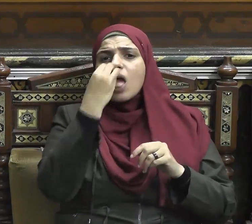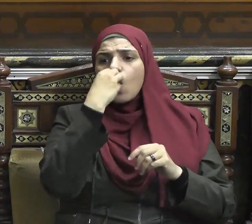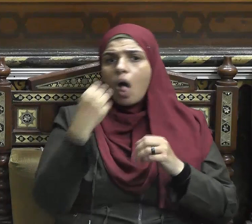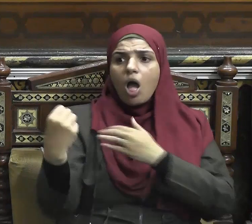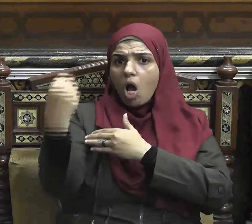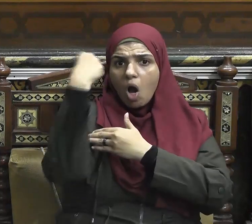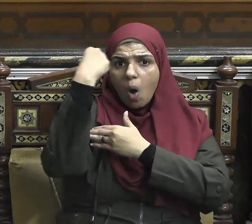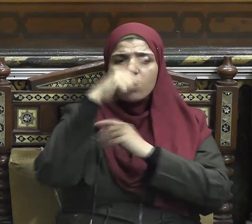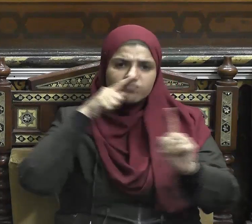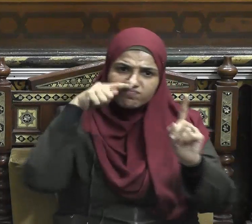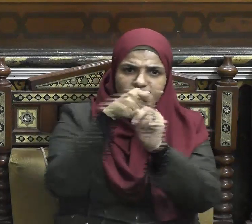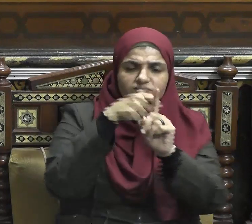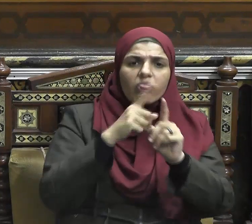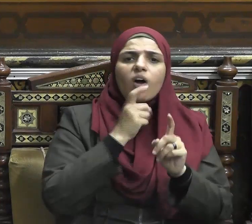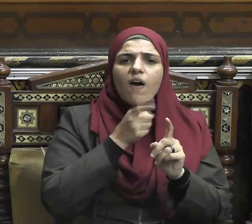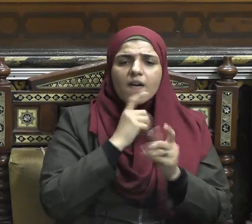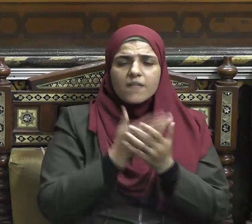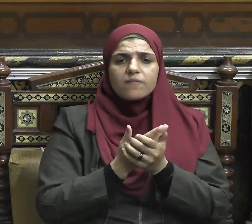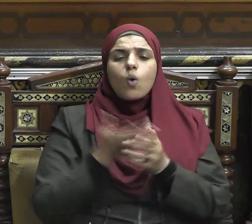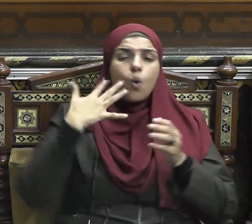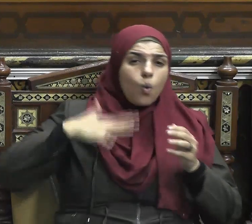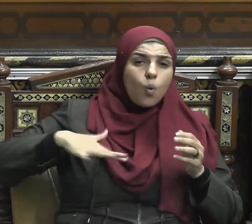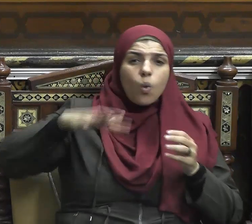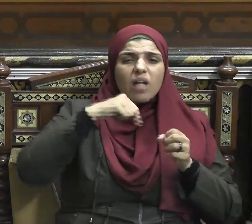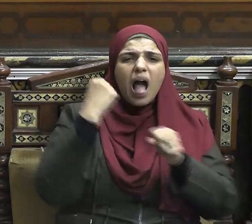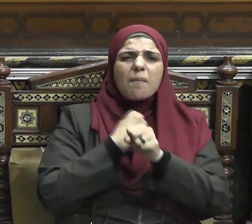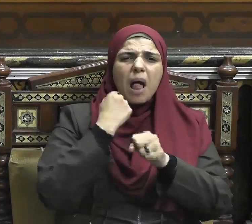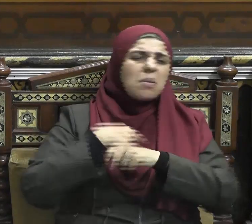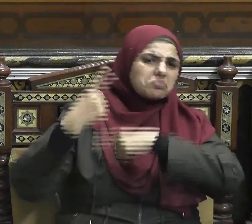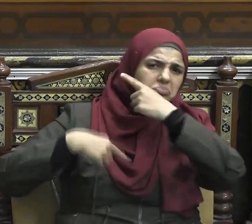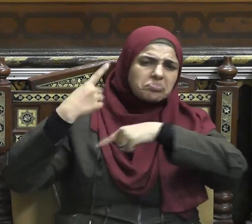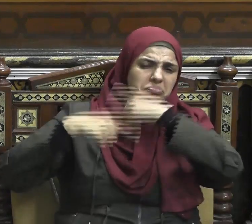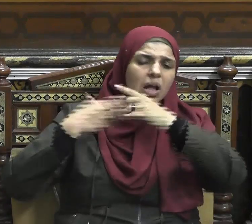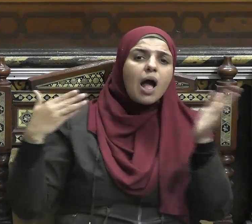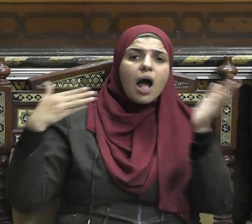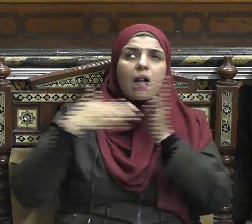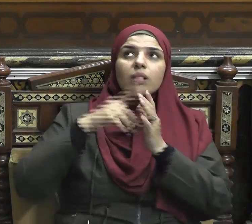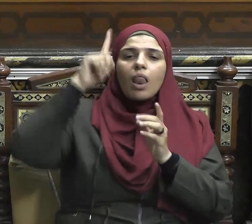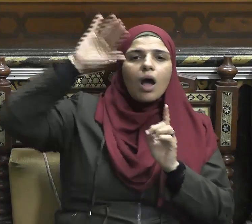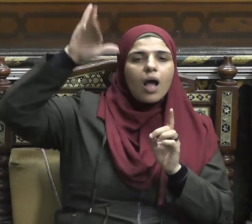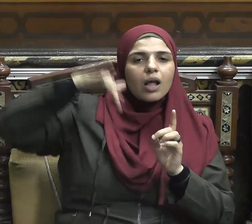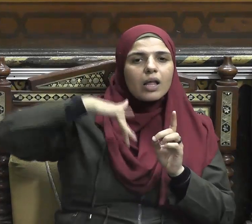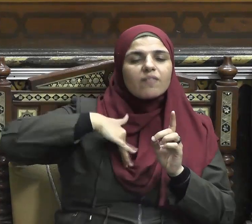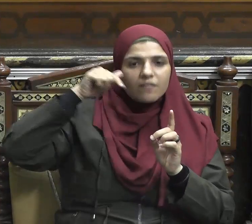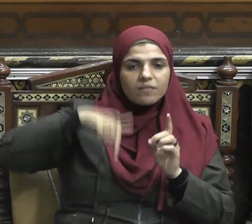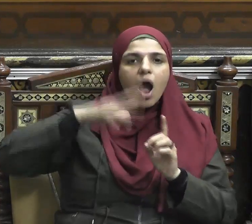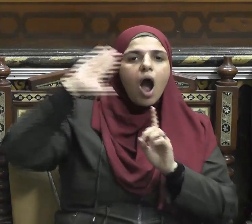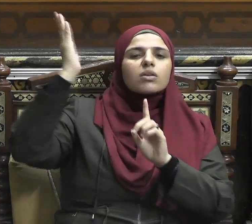كنا قوما أهل جاهلية نعبد الأصنام ونأكل الميتة